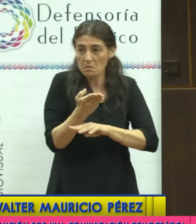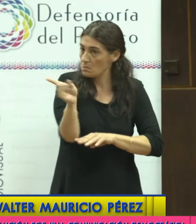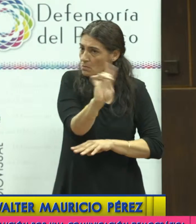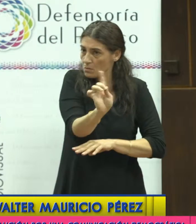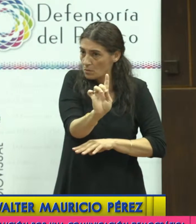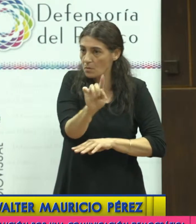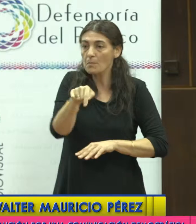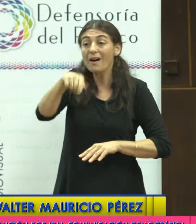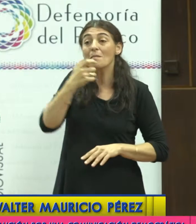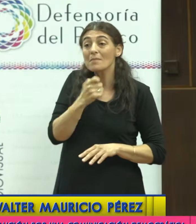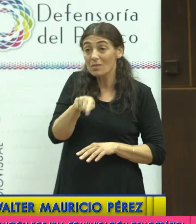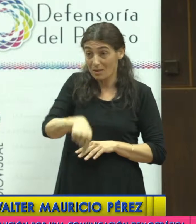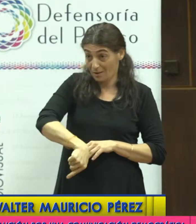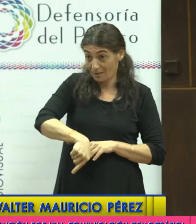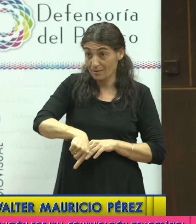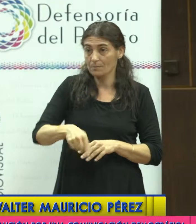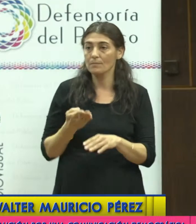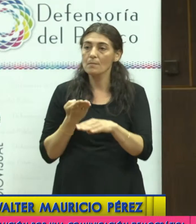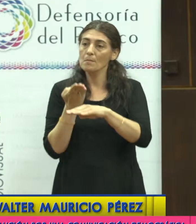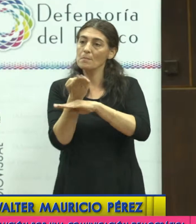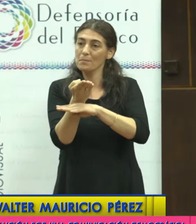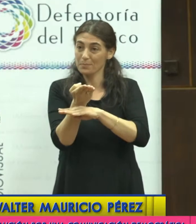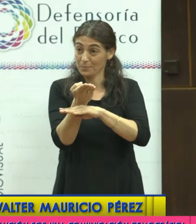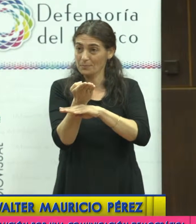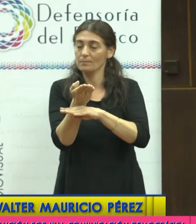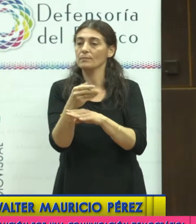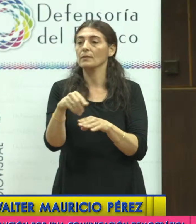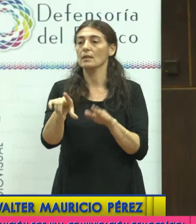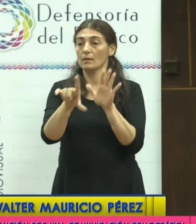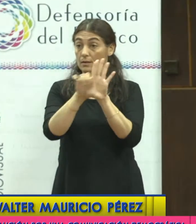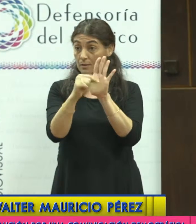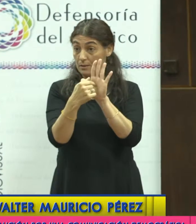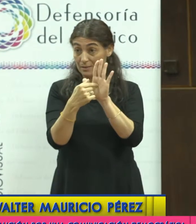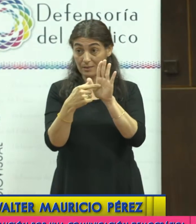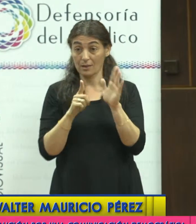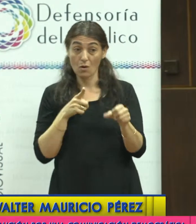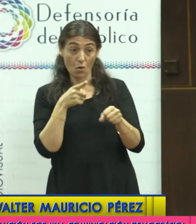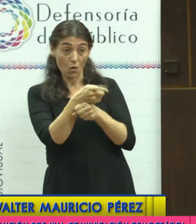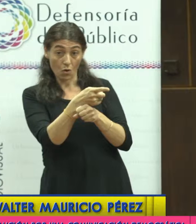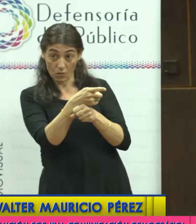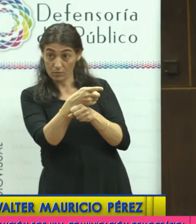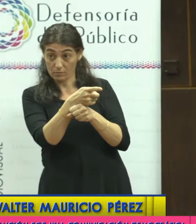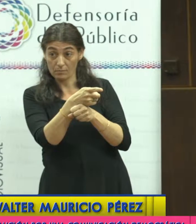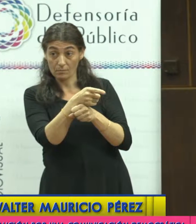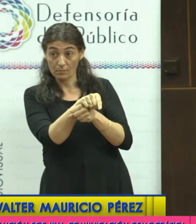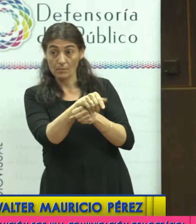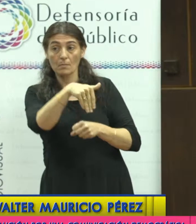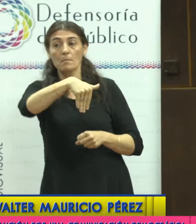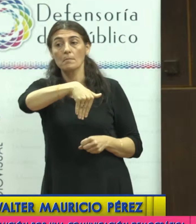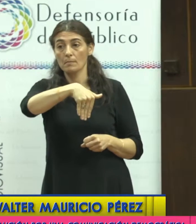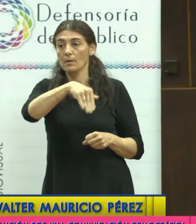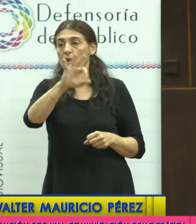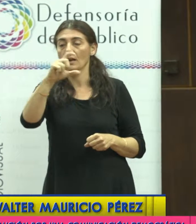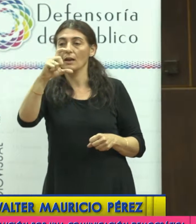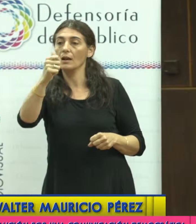Mendoza se presentó la primera cautelar contra la Ley de Medio, una cautelar totalmente tramposa